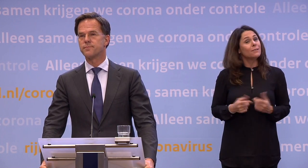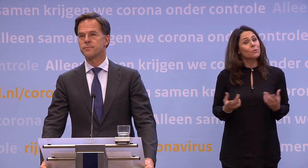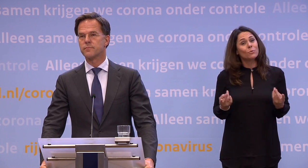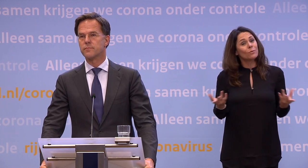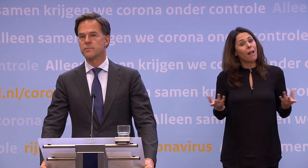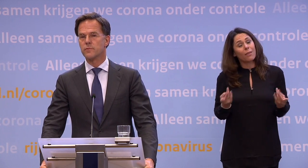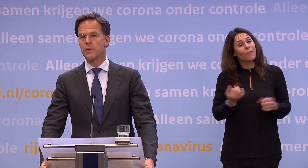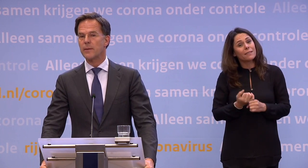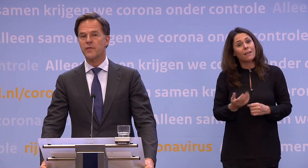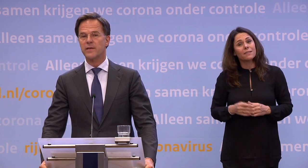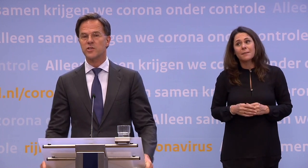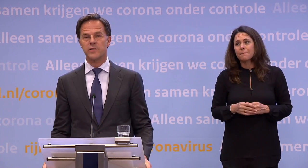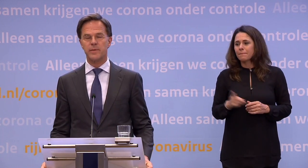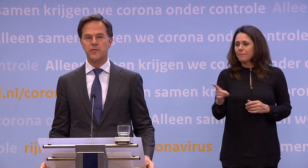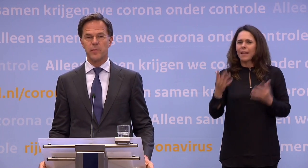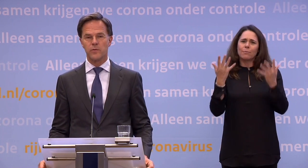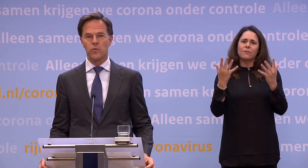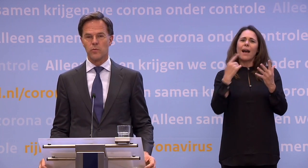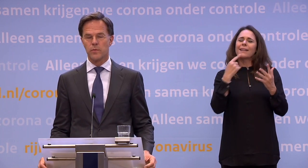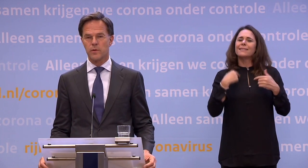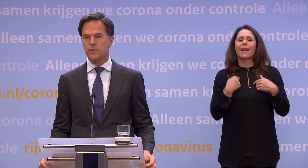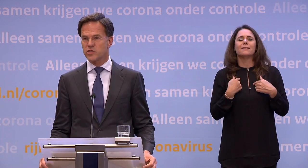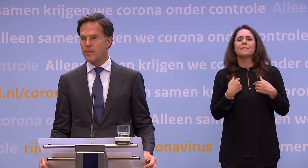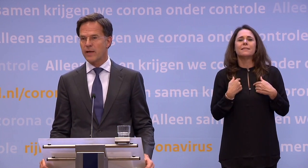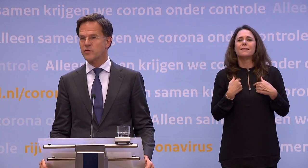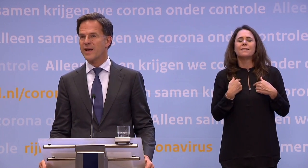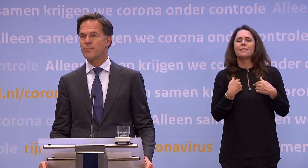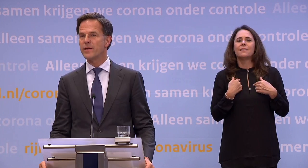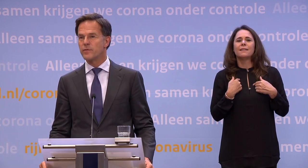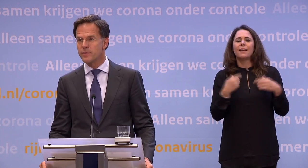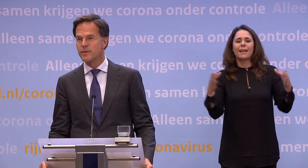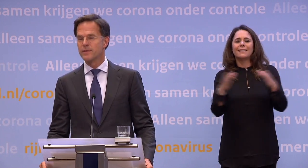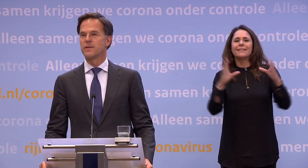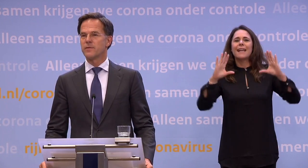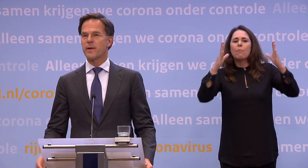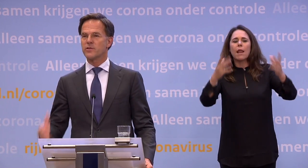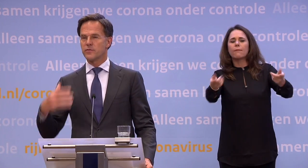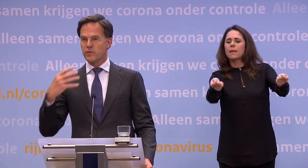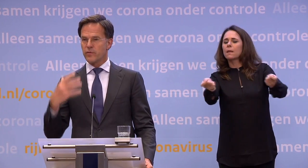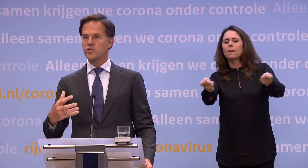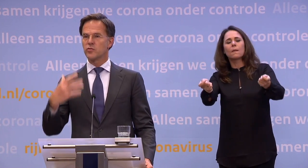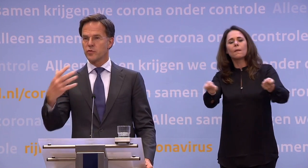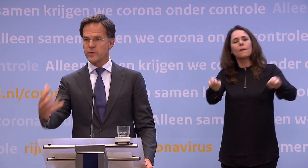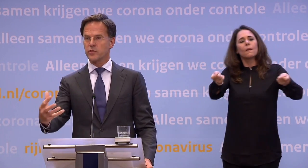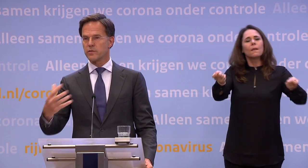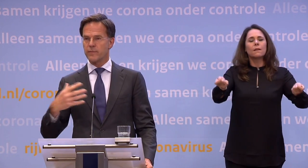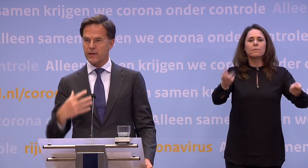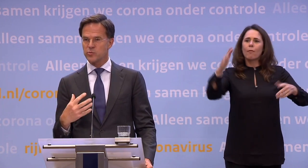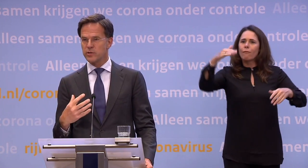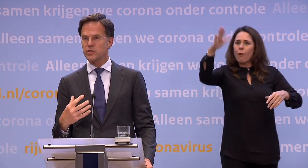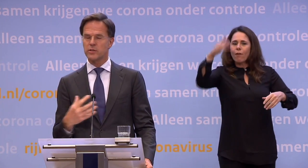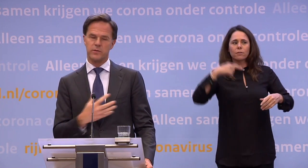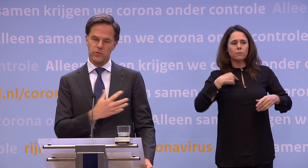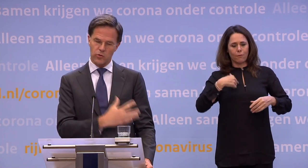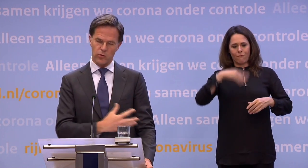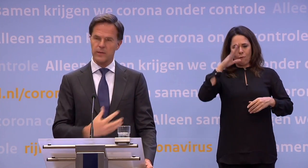dat gaat werken? Ik heb het vaker gezegd. Ik ben niet van plan om de samenleving te gaan mennen. We praten van volwassenen tot volwassenen. Wij